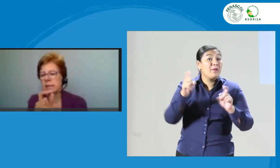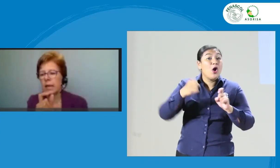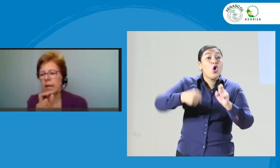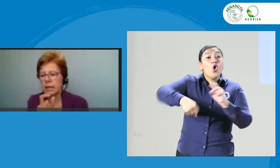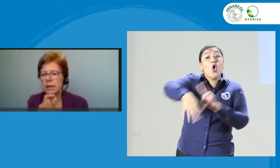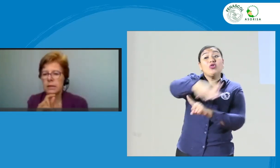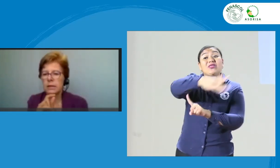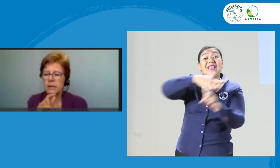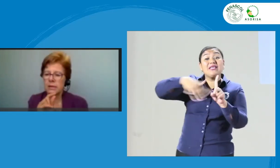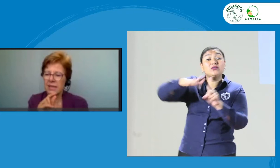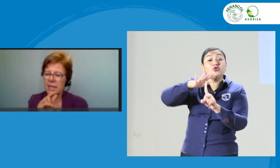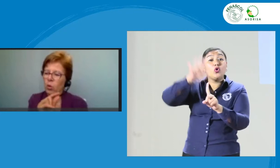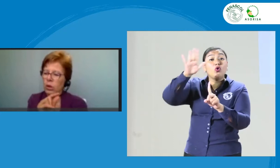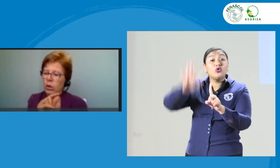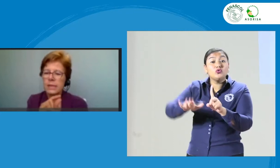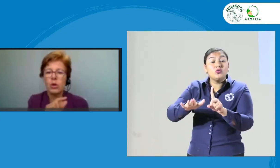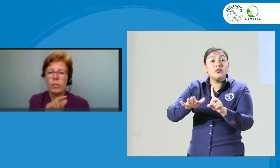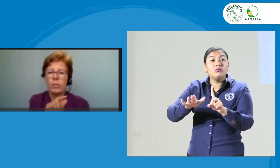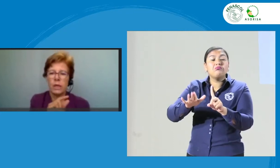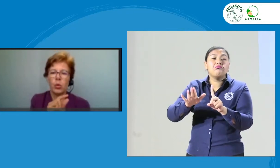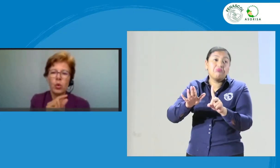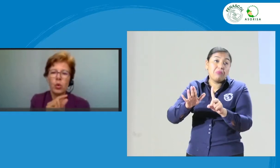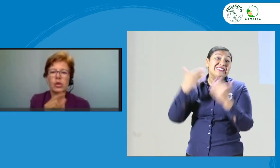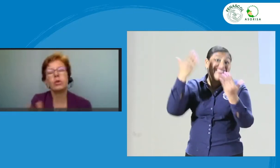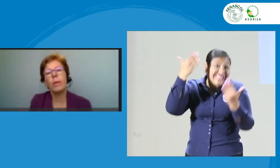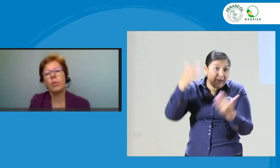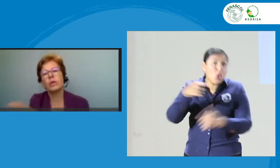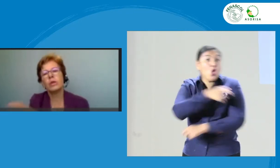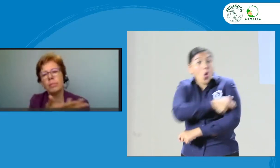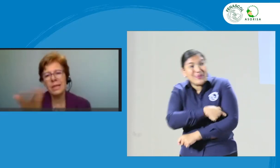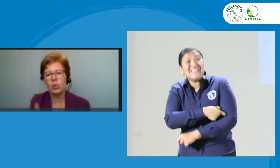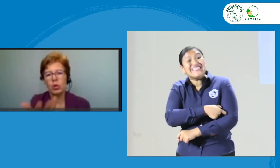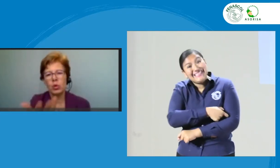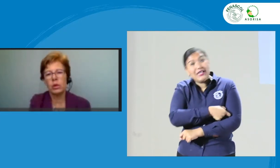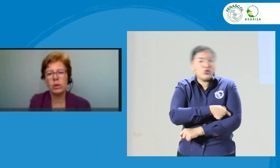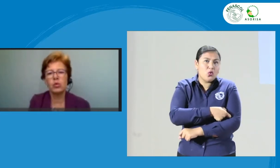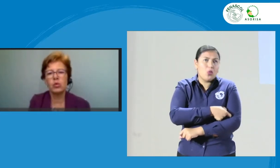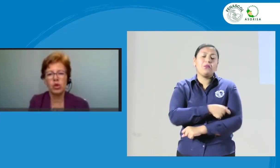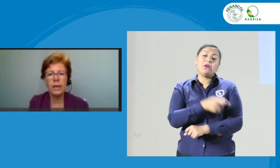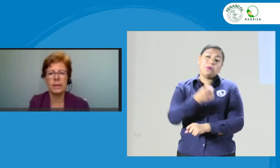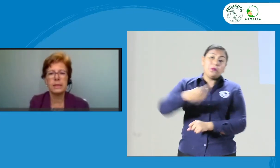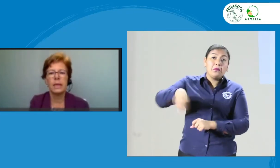sería útil ese comité o no. Sería una propuesta para discutirlo entre ustedes.